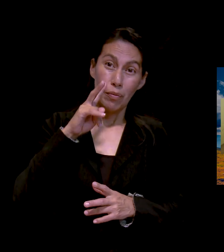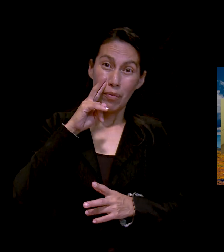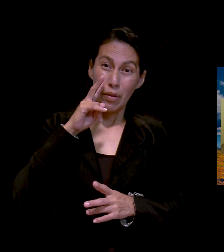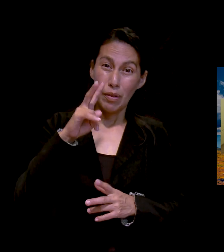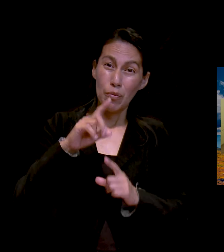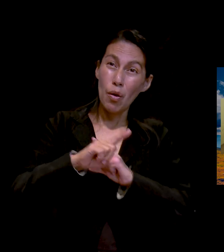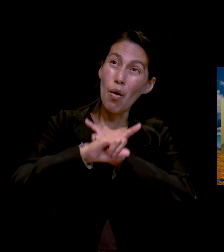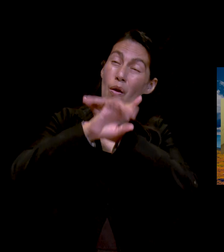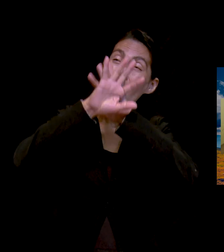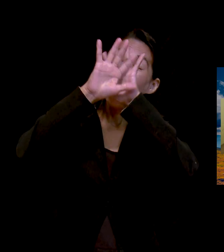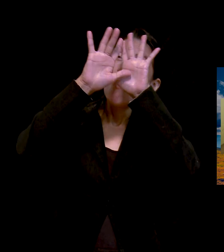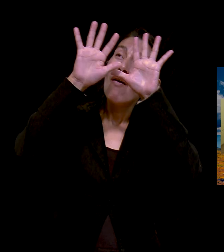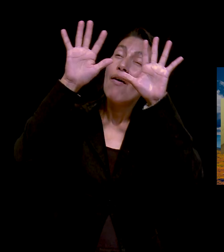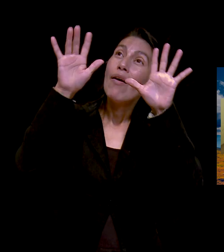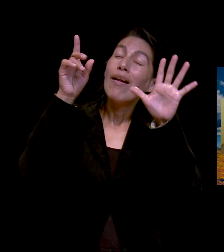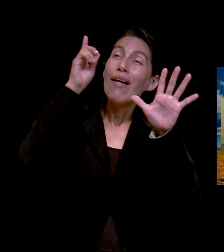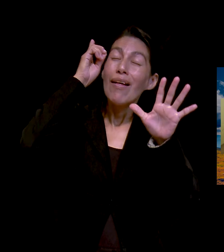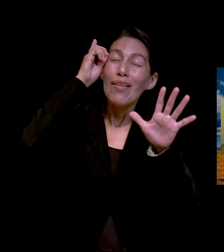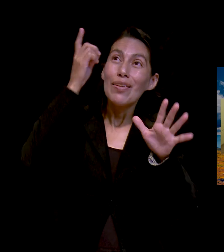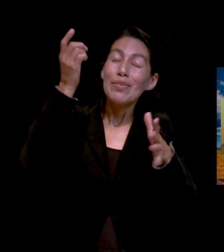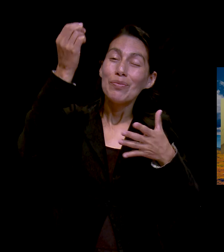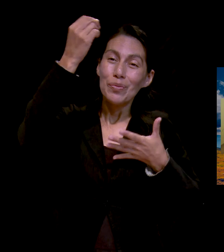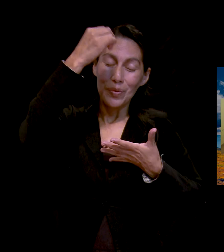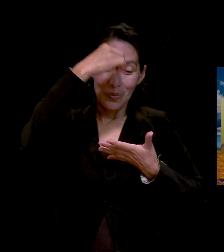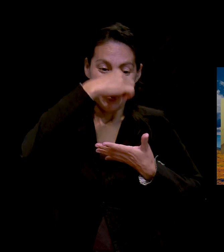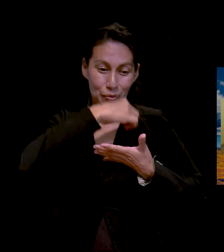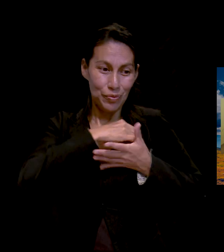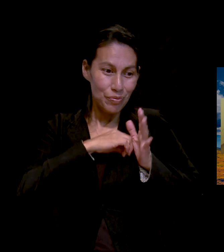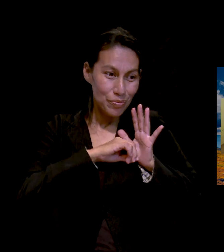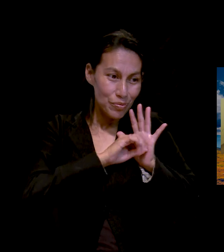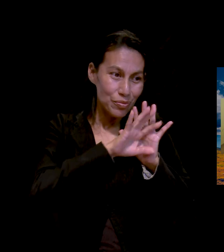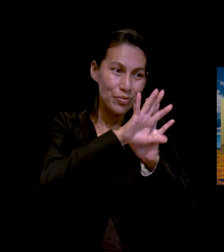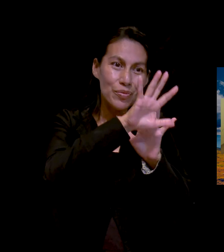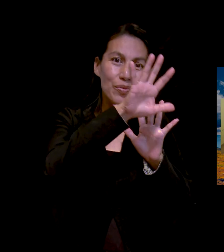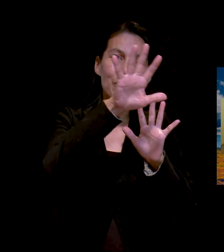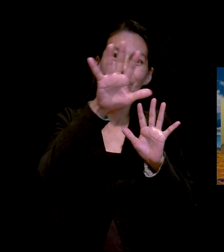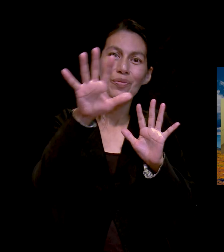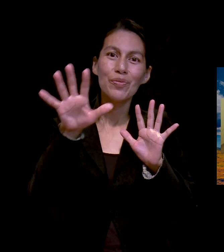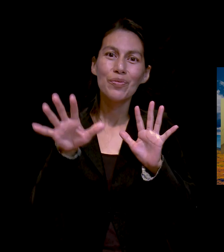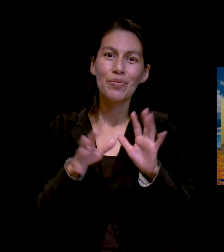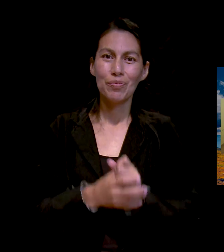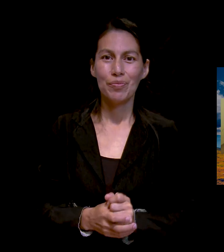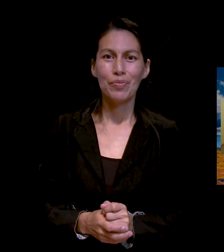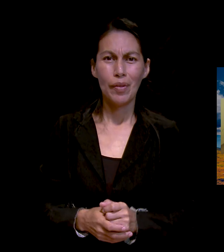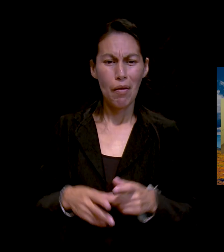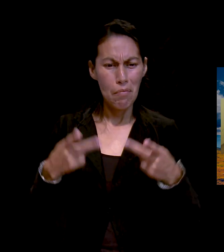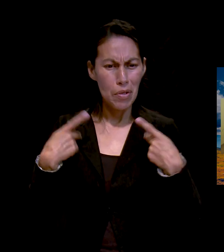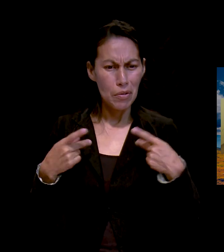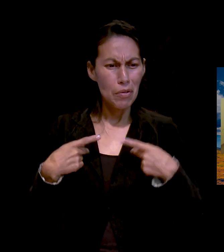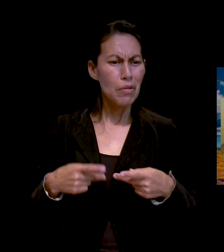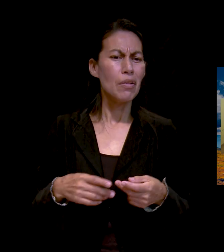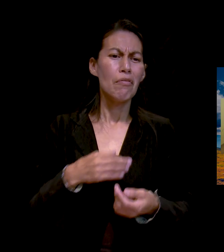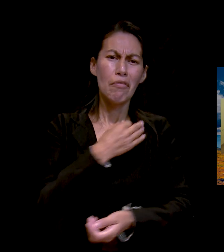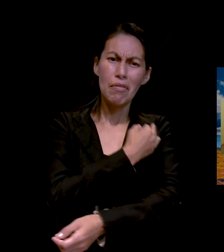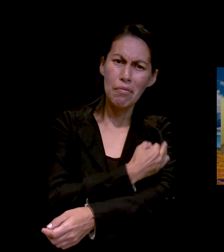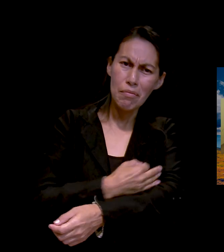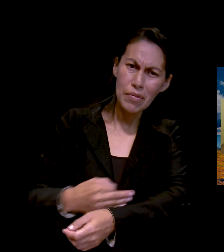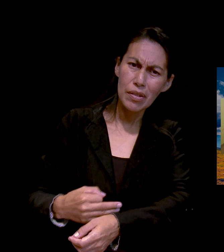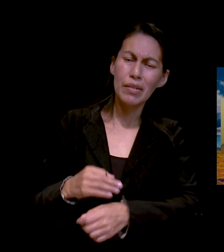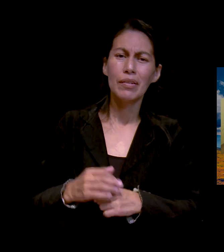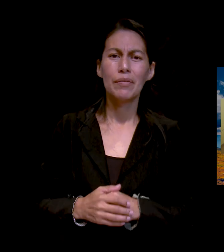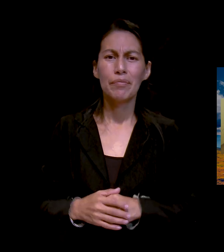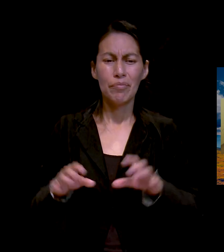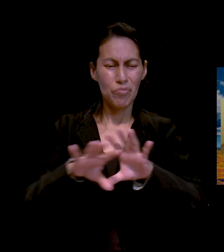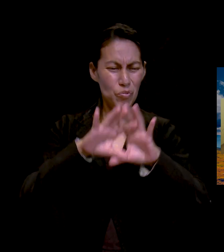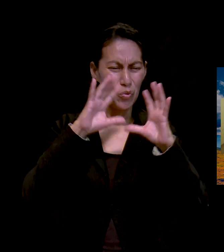en nuestro corazón, brille en nuestra familia, brille en nuestro vecino. vecindario, brille en el mundo entero.